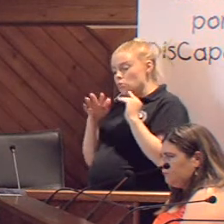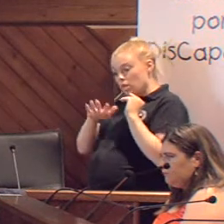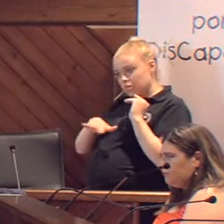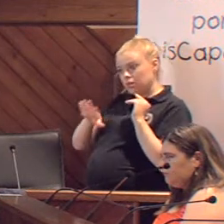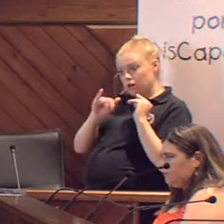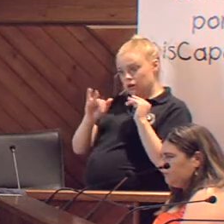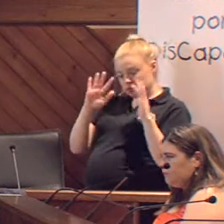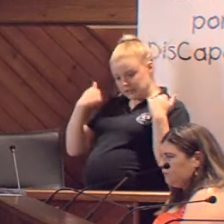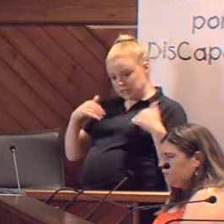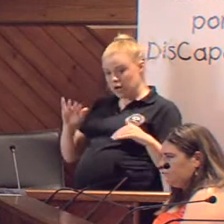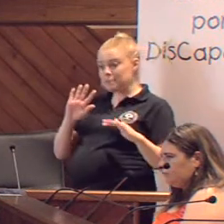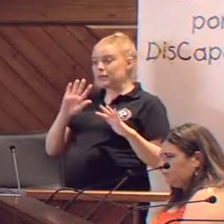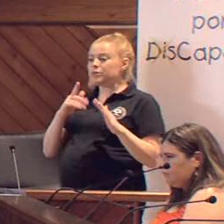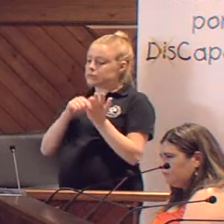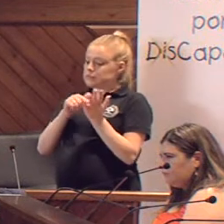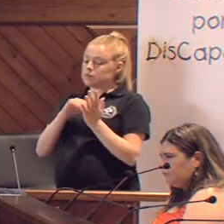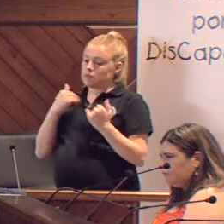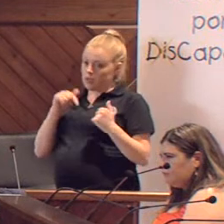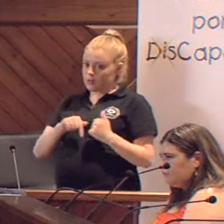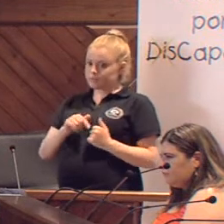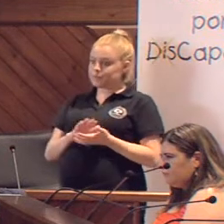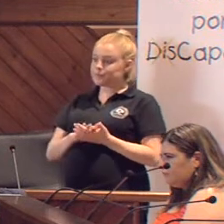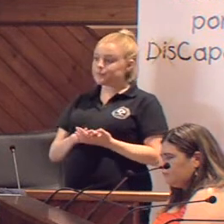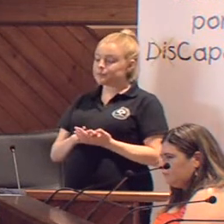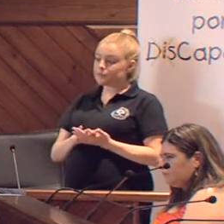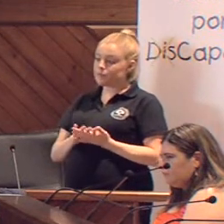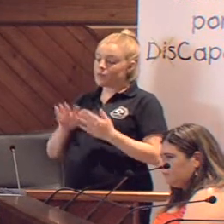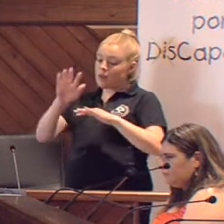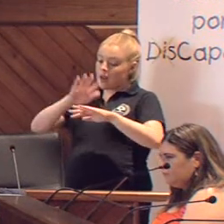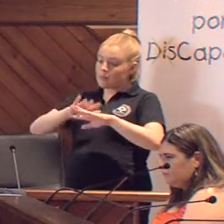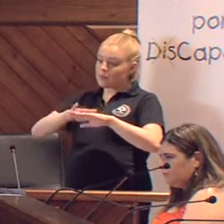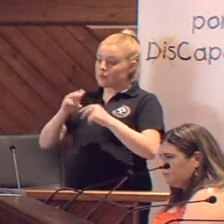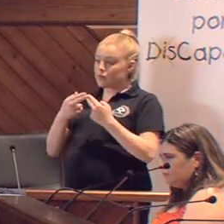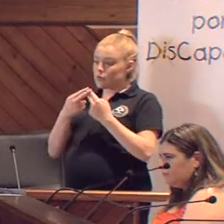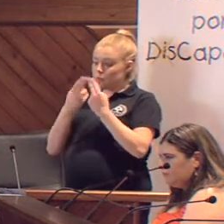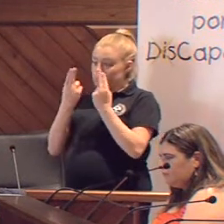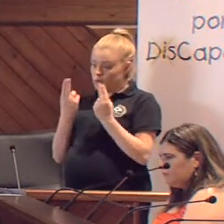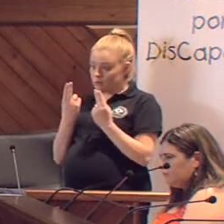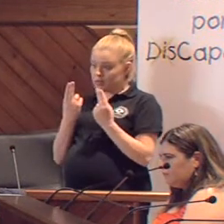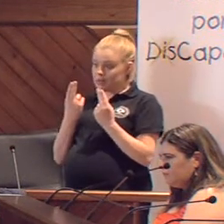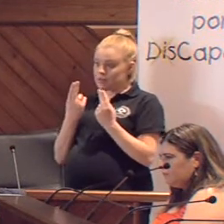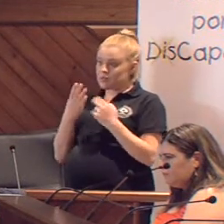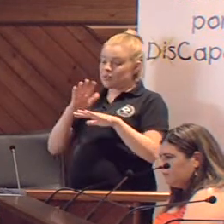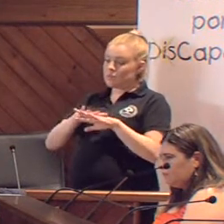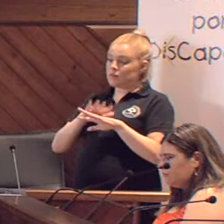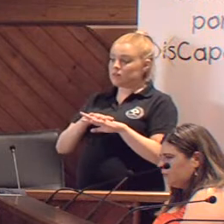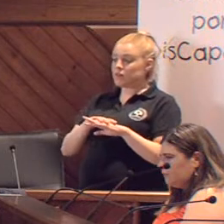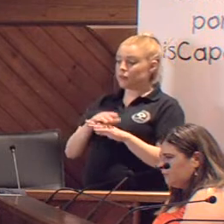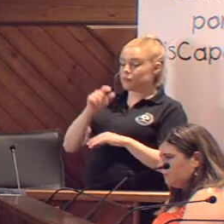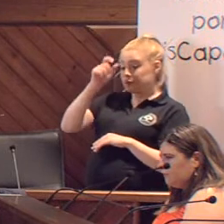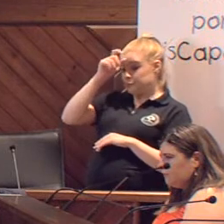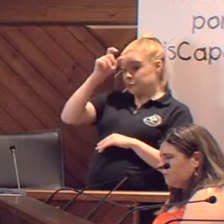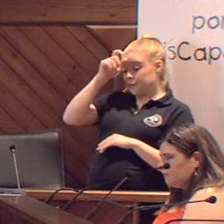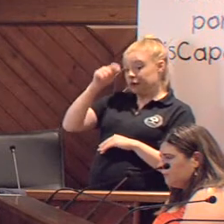existen, pero reivindicarlos desde aquí, pues que en la Administración pública y en la Administración local todos los